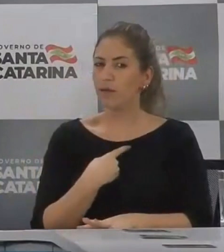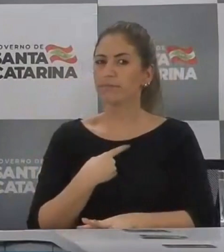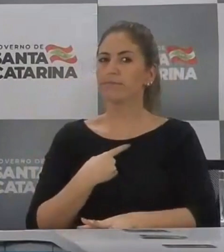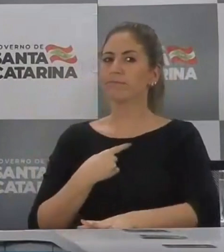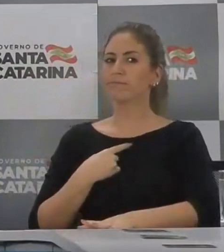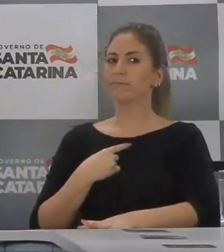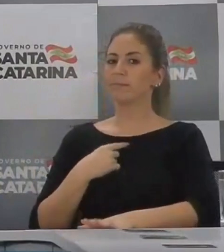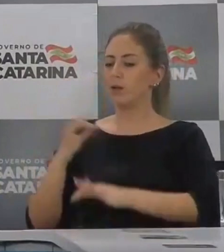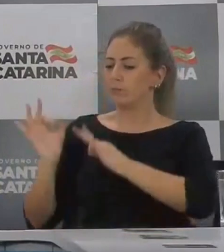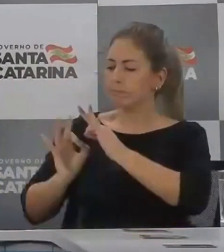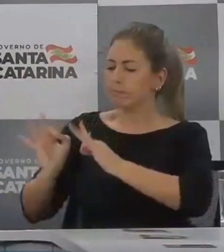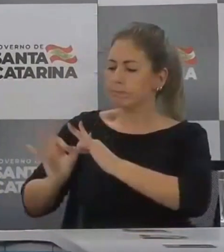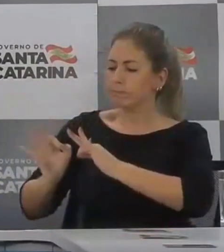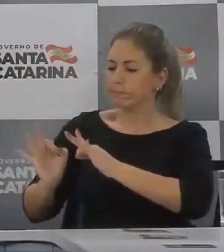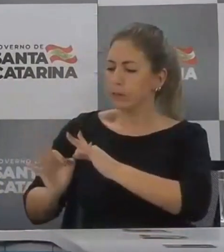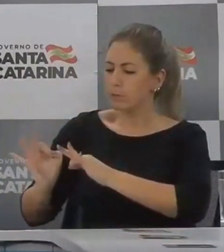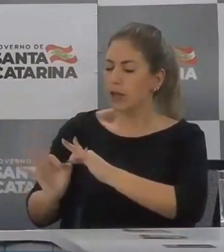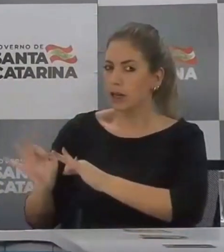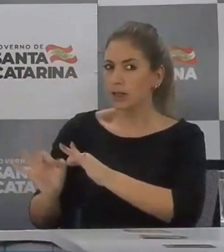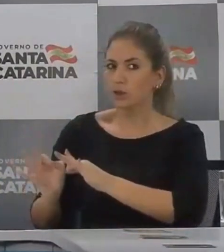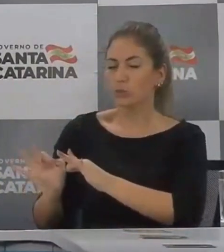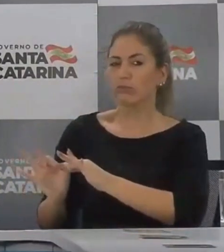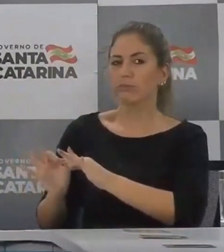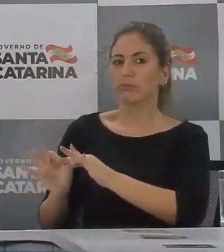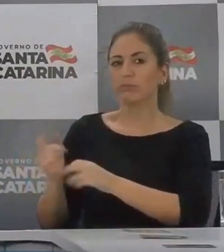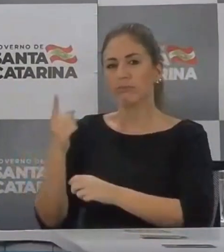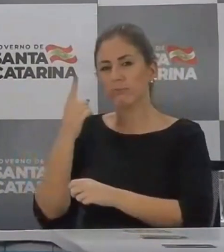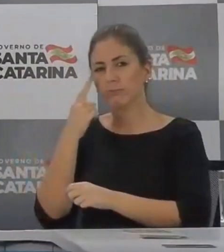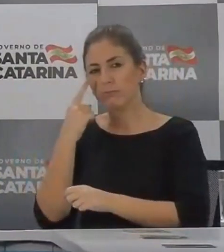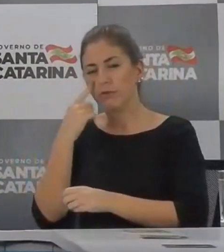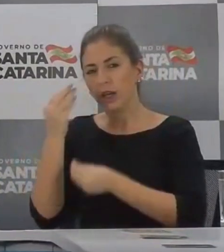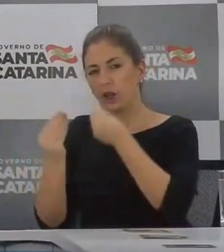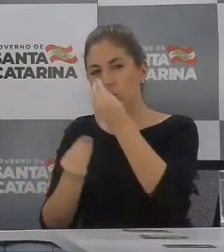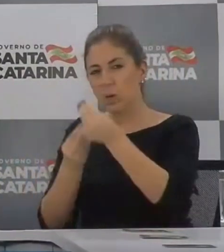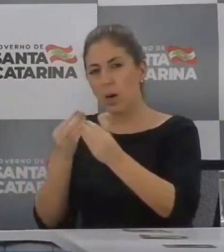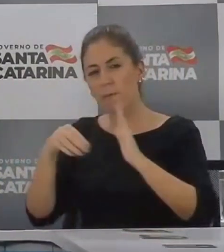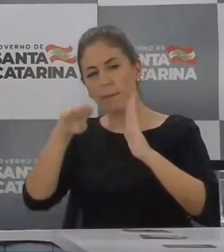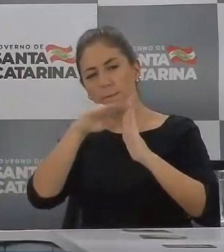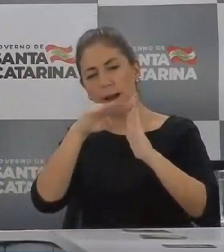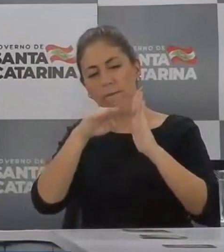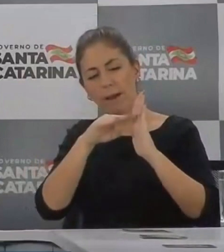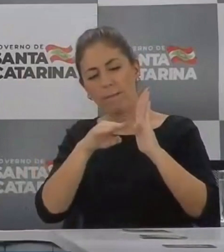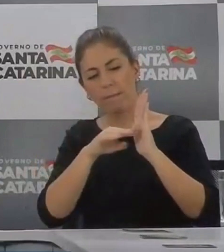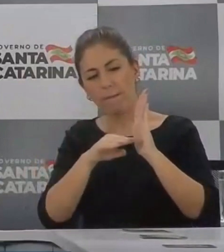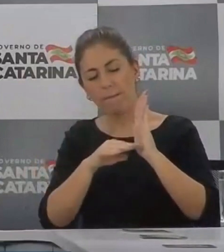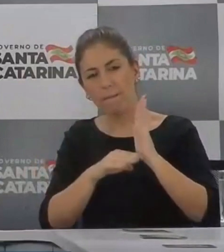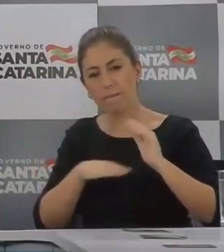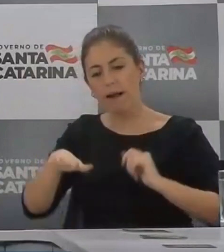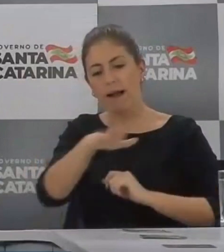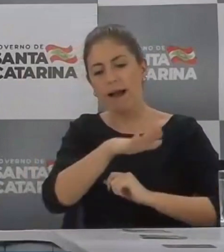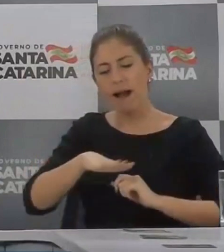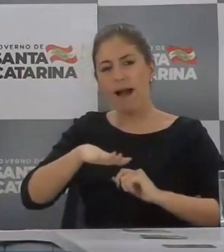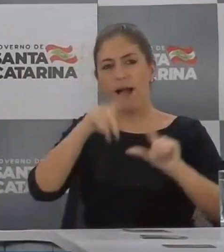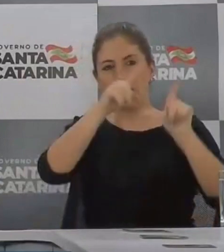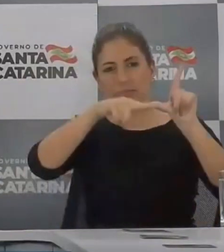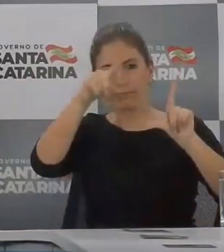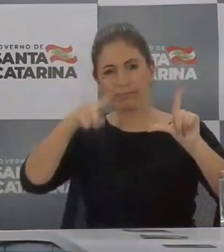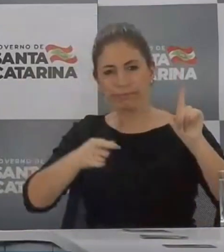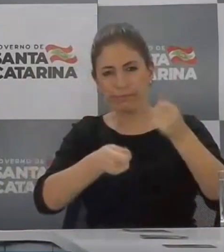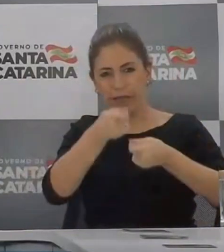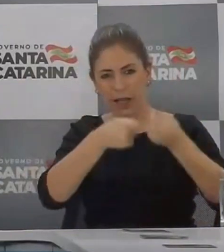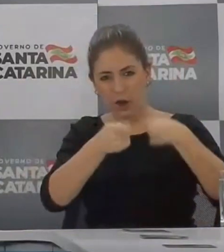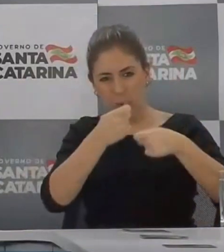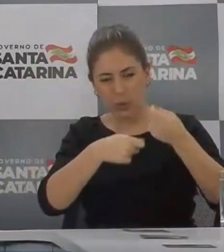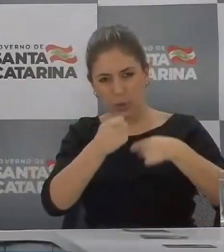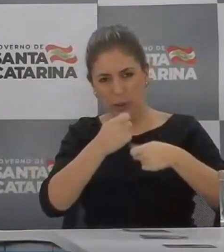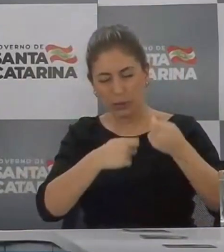não chega a ser um pacote econômico especificamente, mas sim da atividade econômica, para que a gente possa então dizer de que